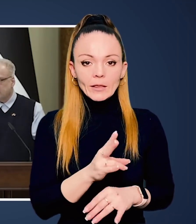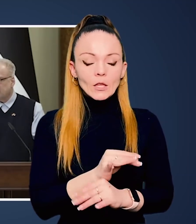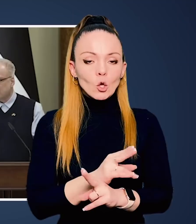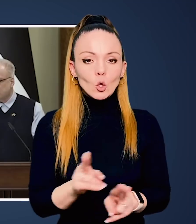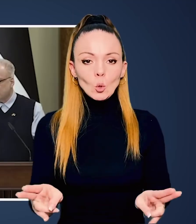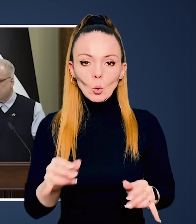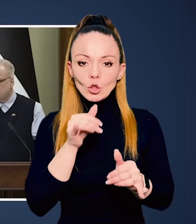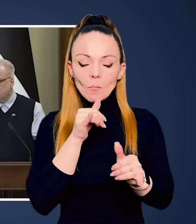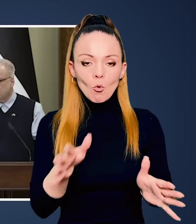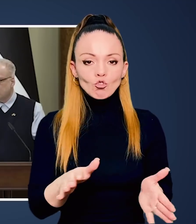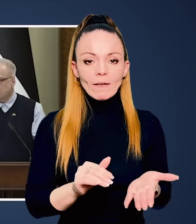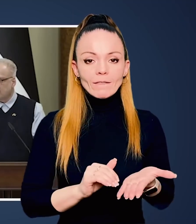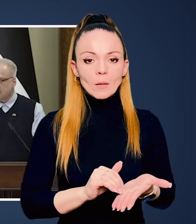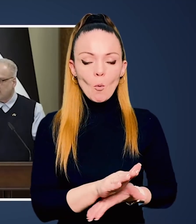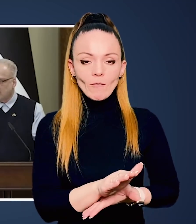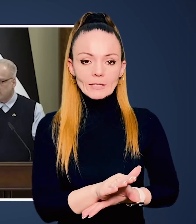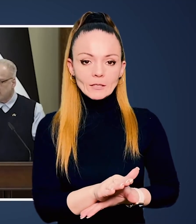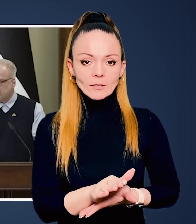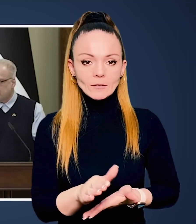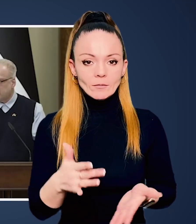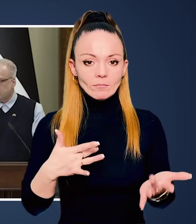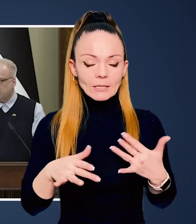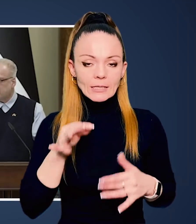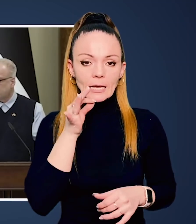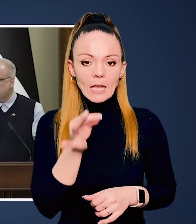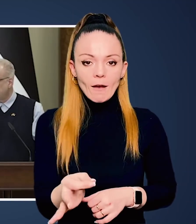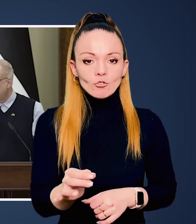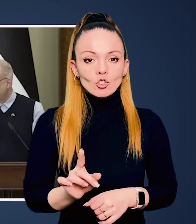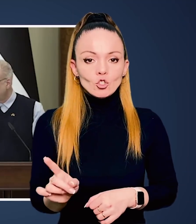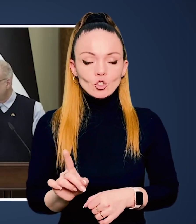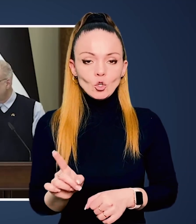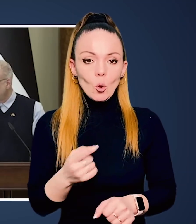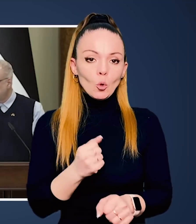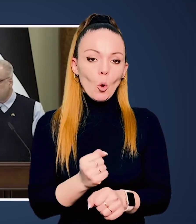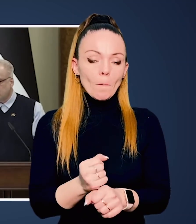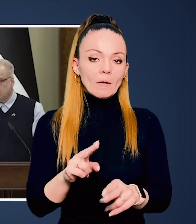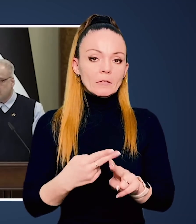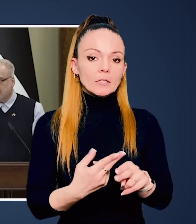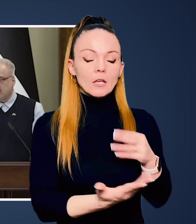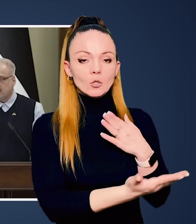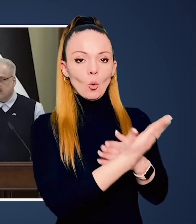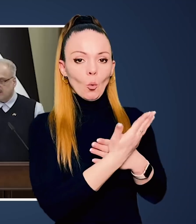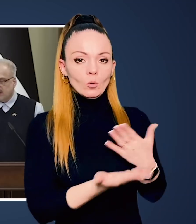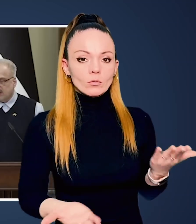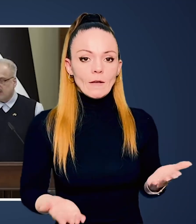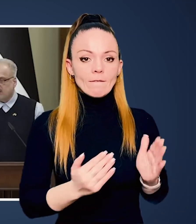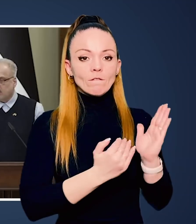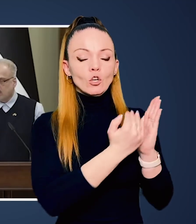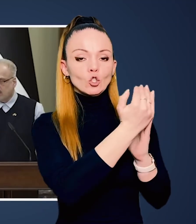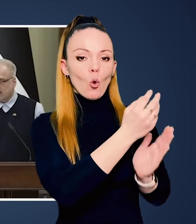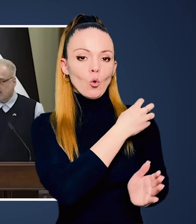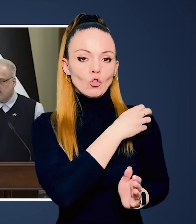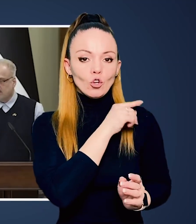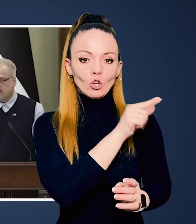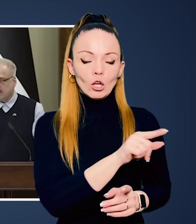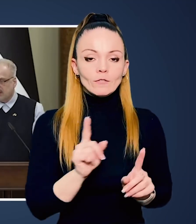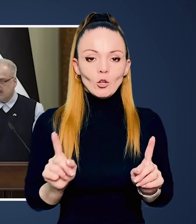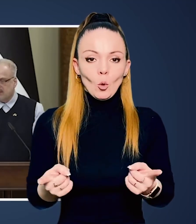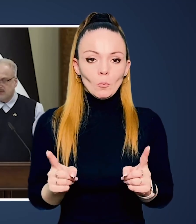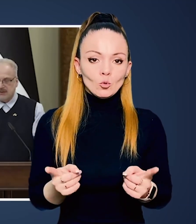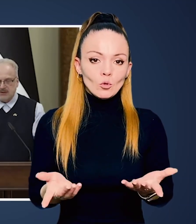кари. Ніхто не може відмовитися, сказавши, що робив це з розказу